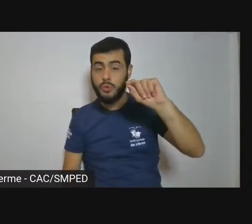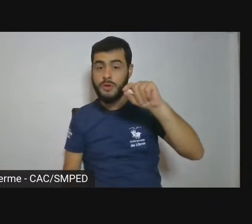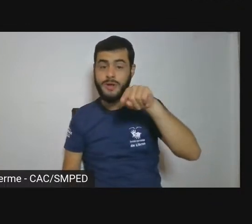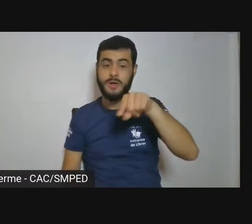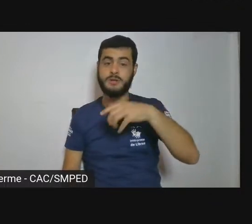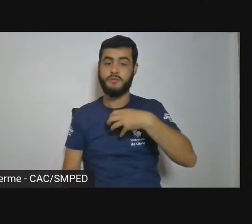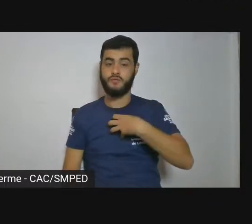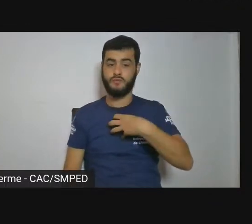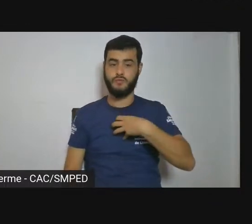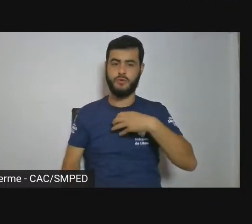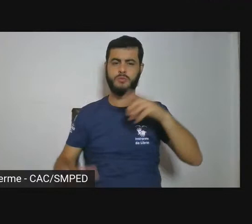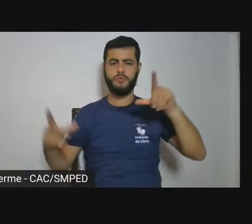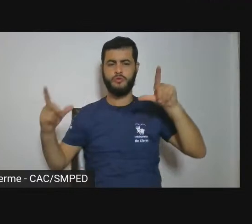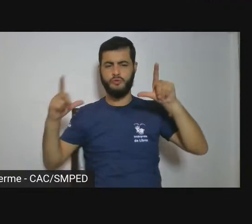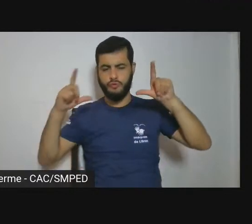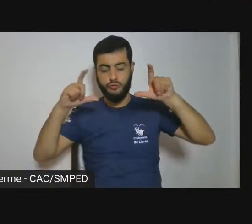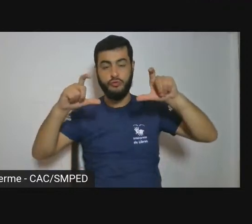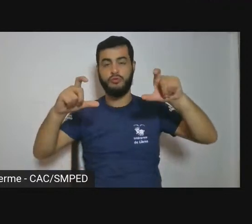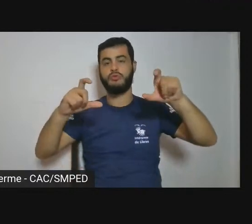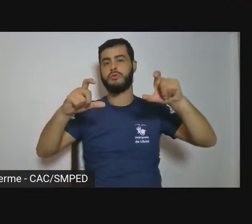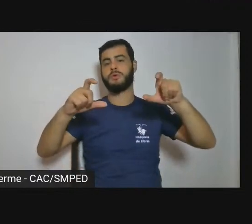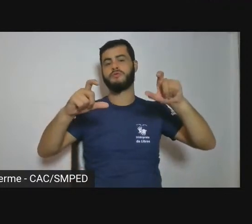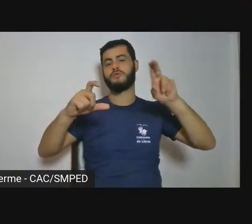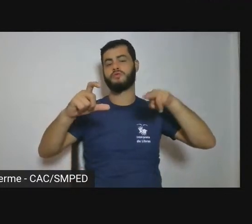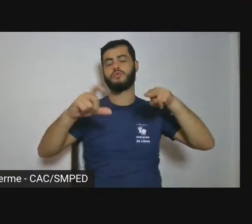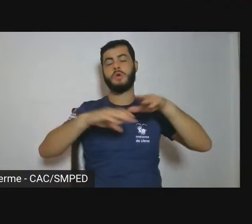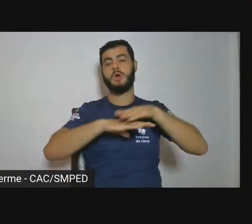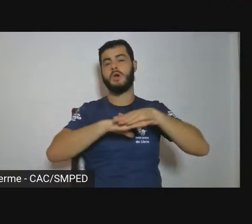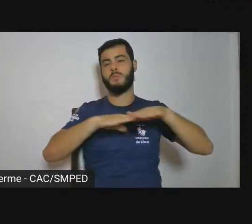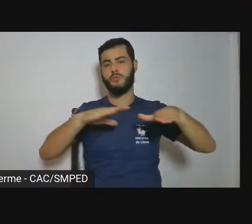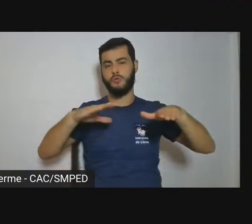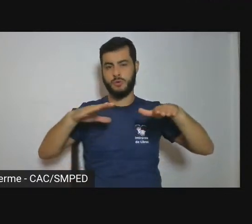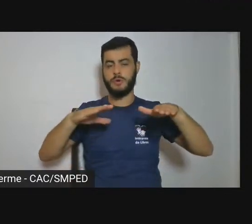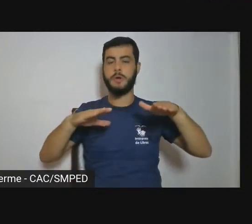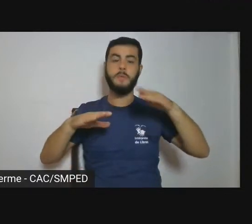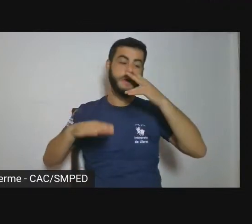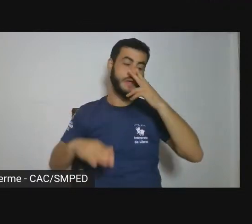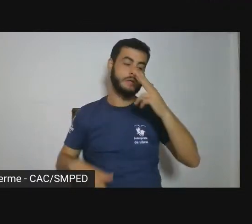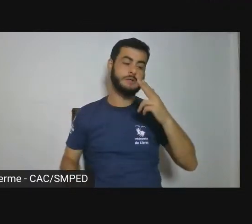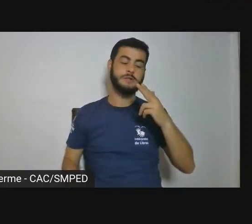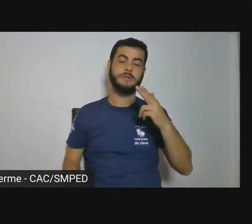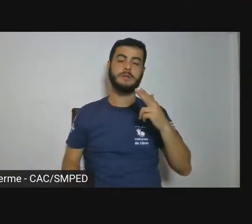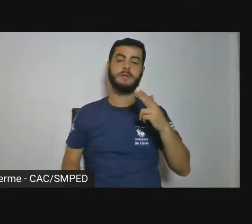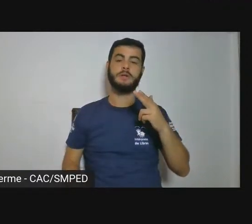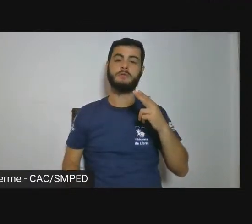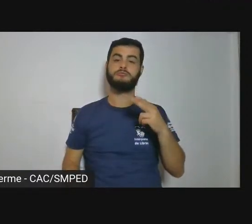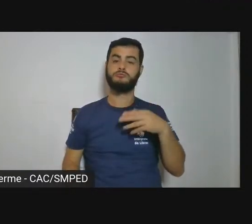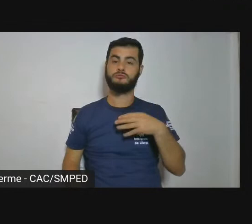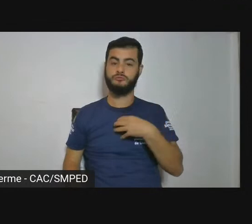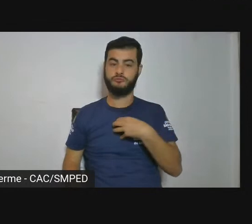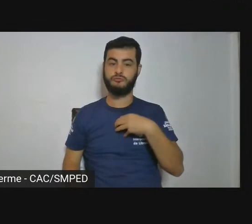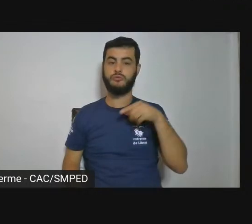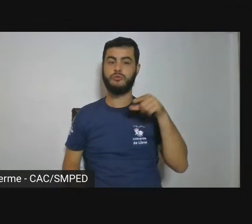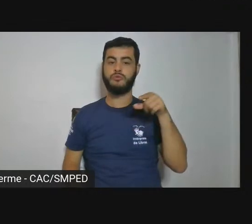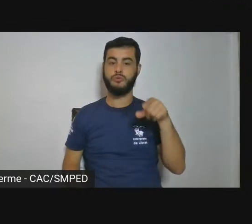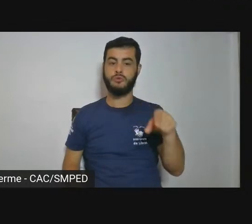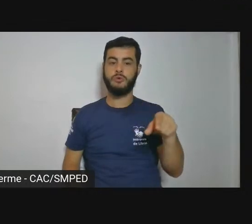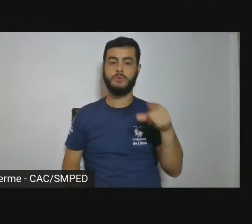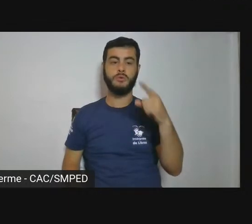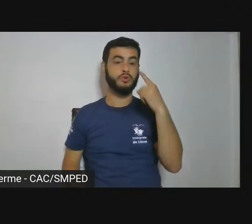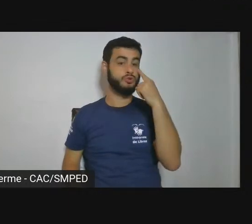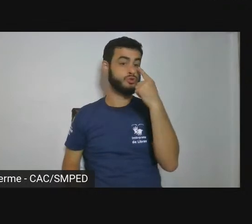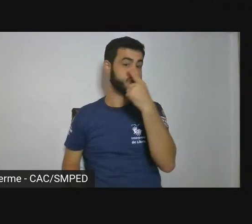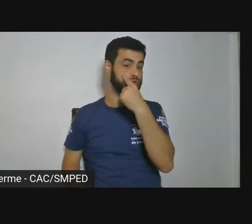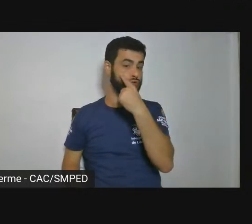fotografia. Me parece que a virtude dos trabalhos fotográficos de